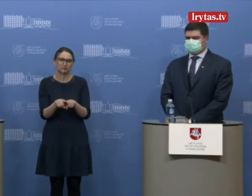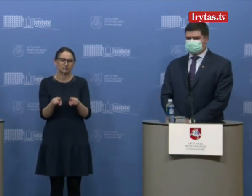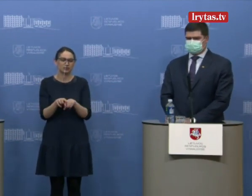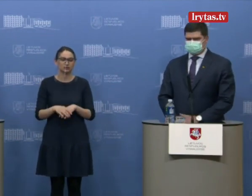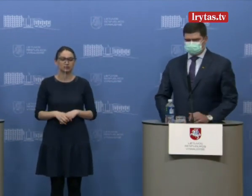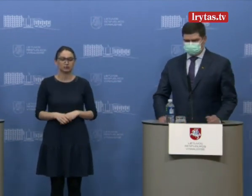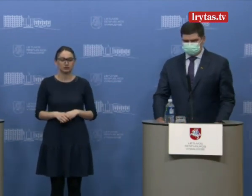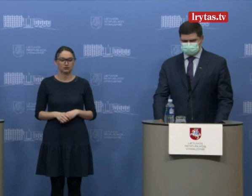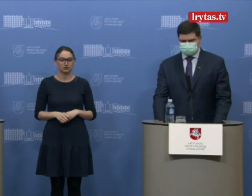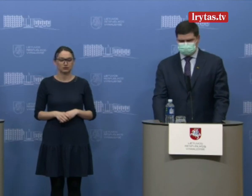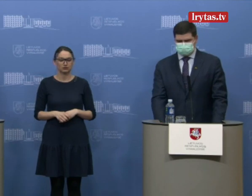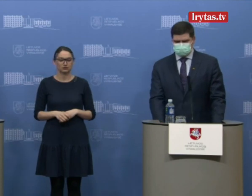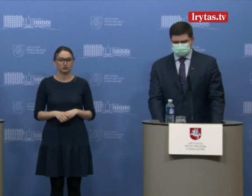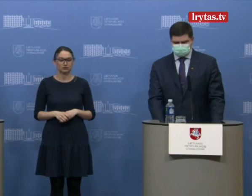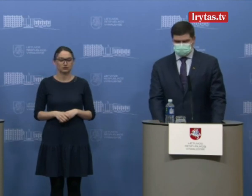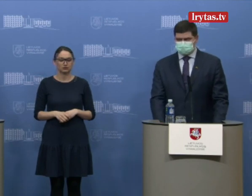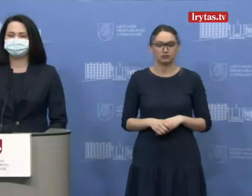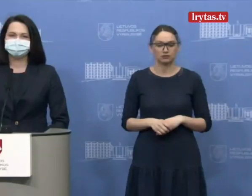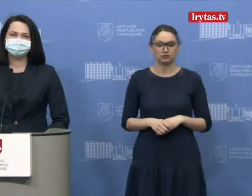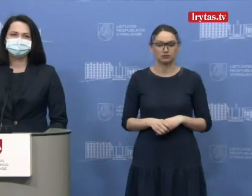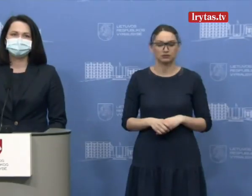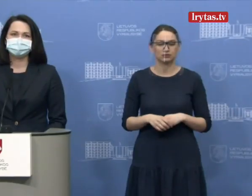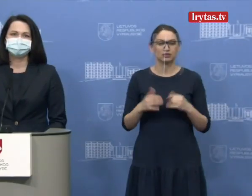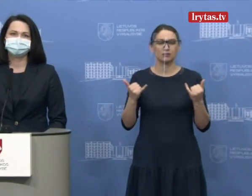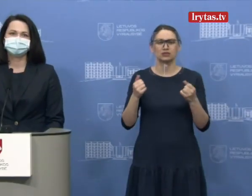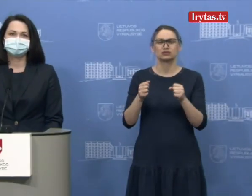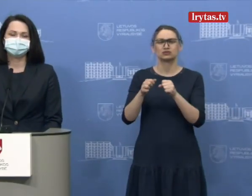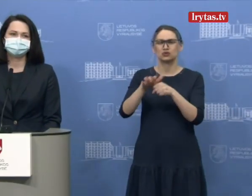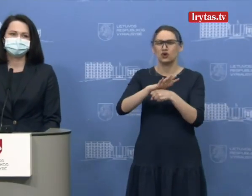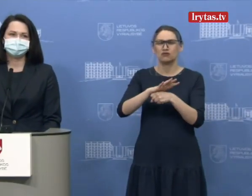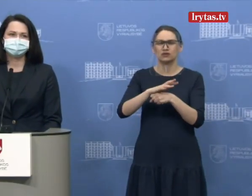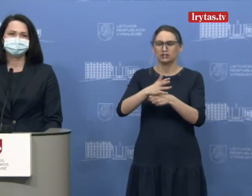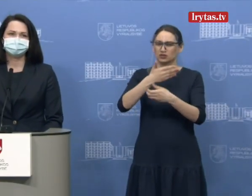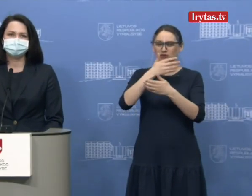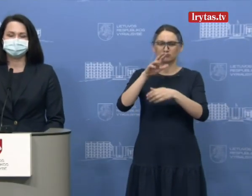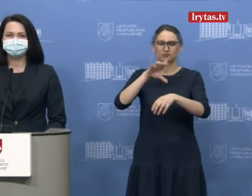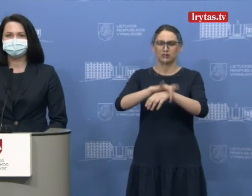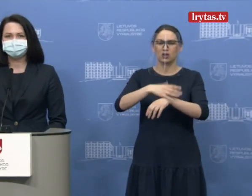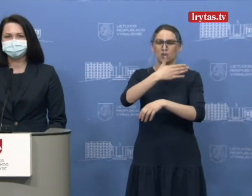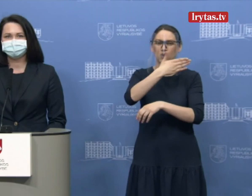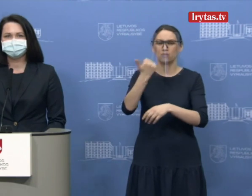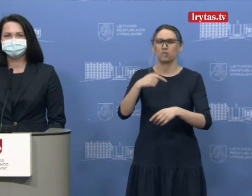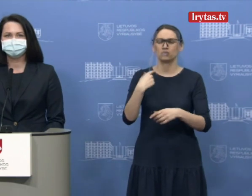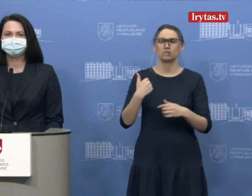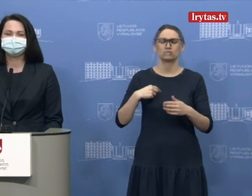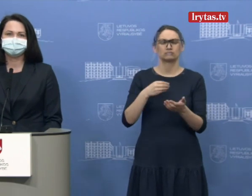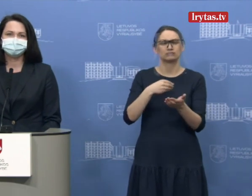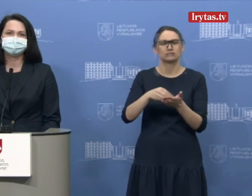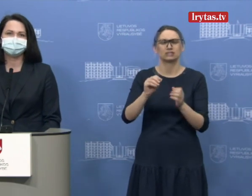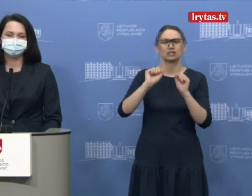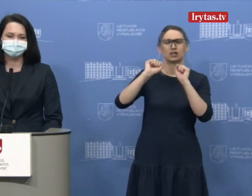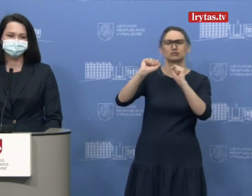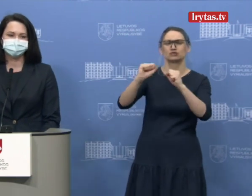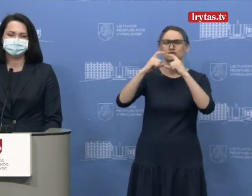pakartosiu, kad neturime koronaviruso atveju, daug dėmesio skirima prevencija, apsaugos priemonių įsigyjimui ir